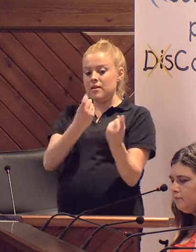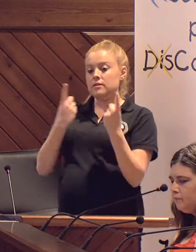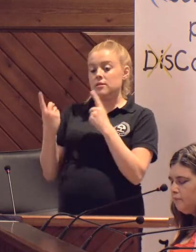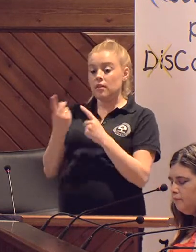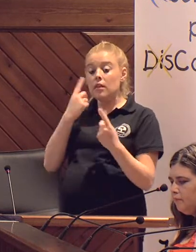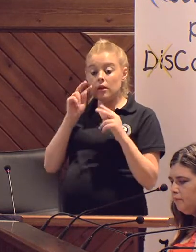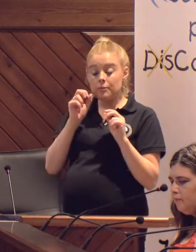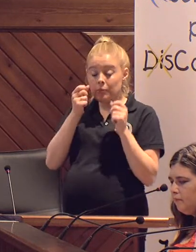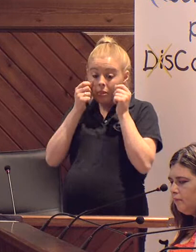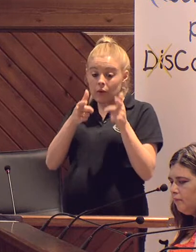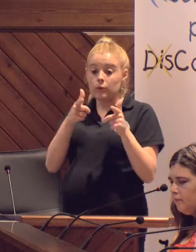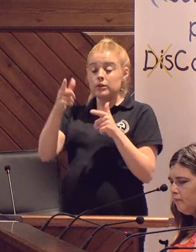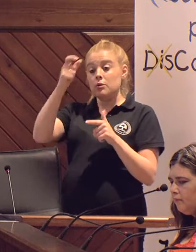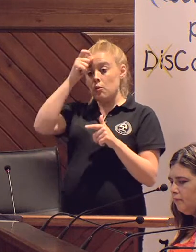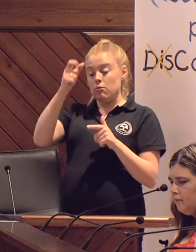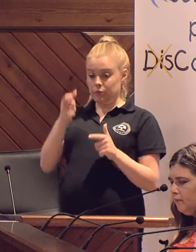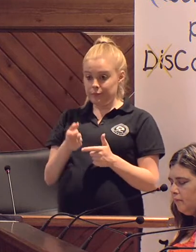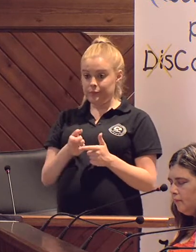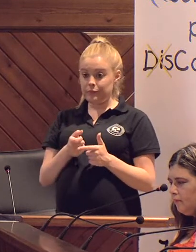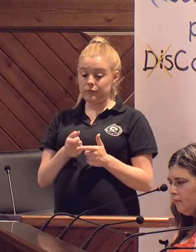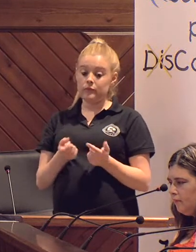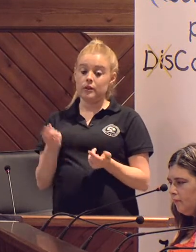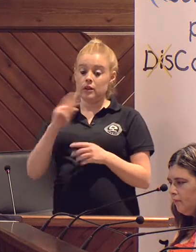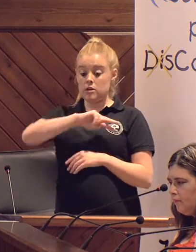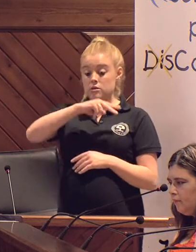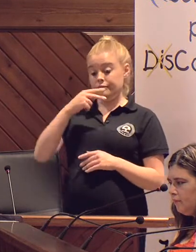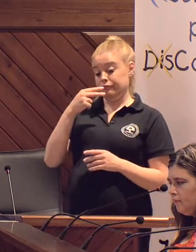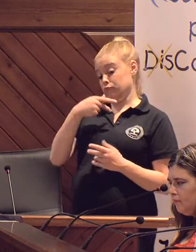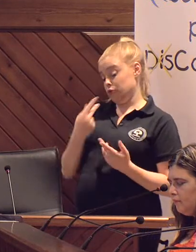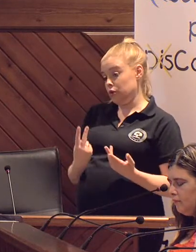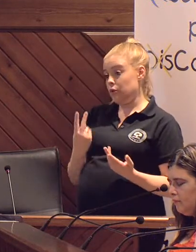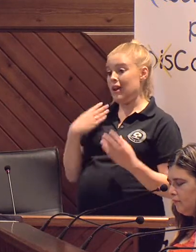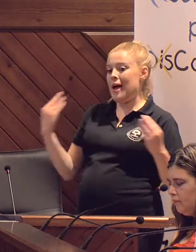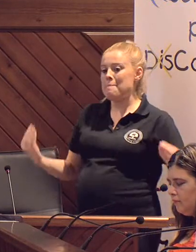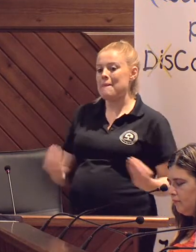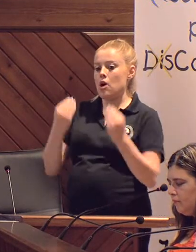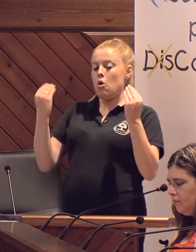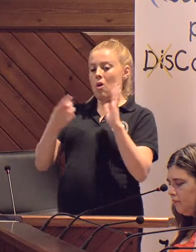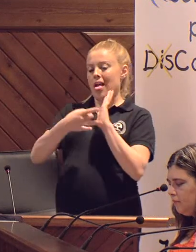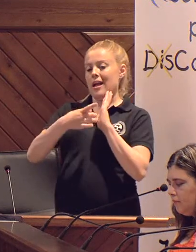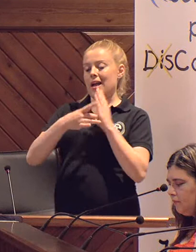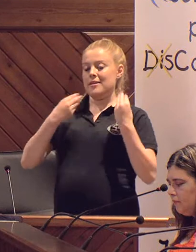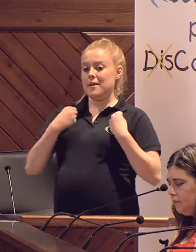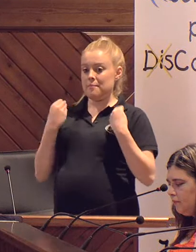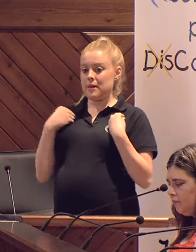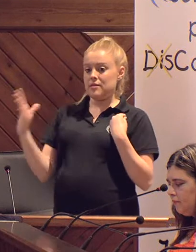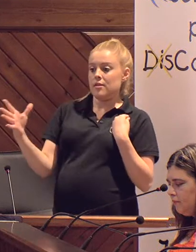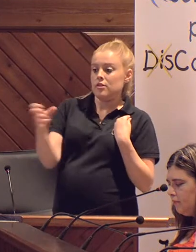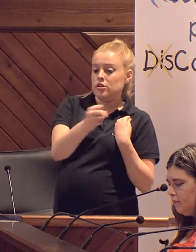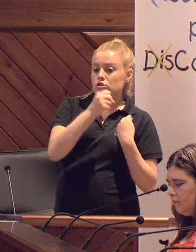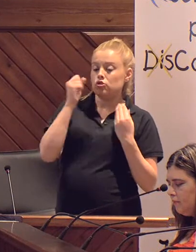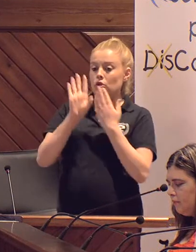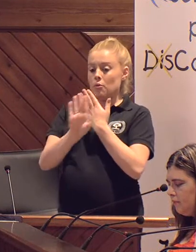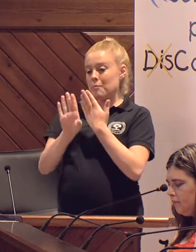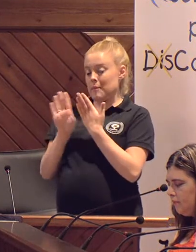detecten en el día a día en nuestra localidad, cuya resolución supondrá la mejora de la calidad de vida de todos los